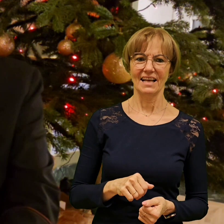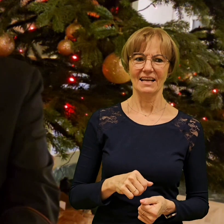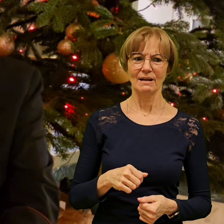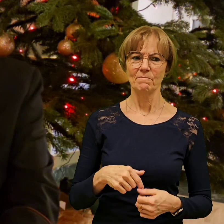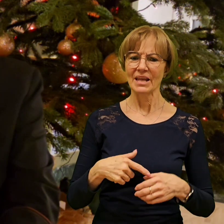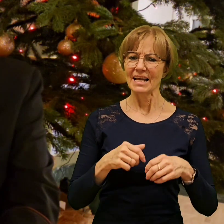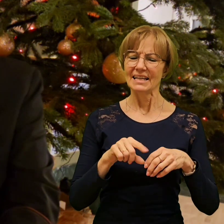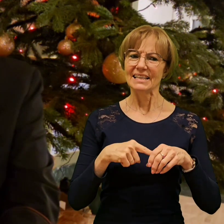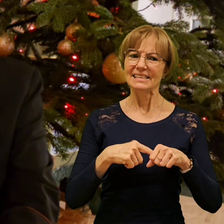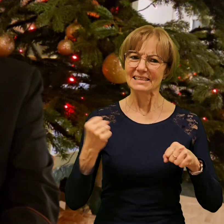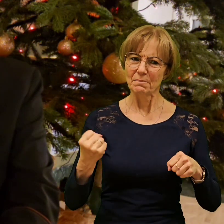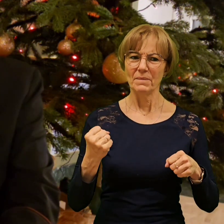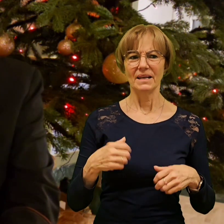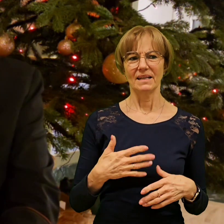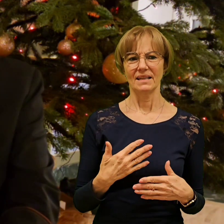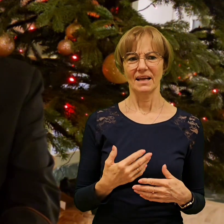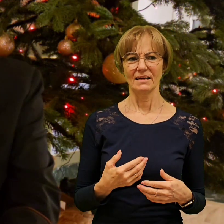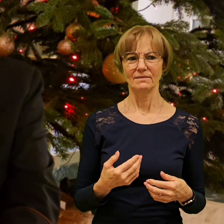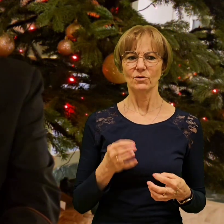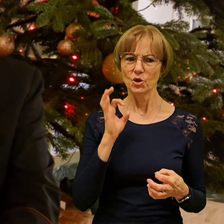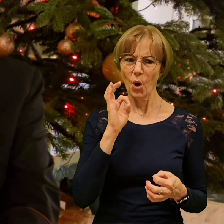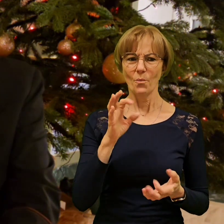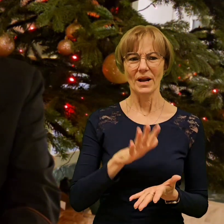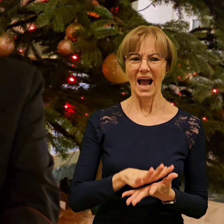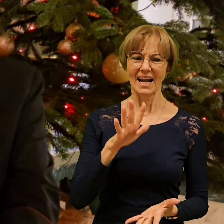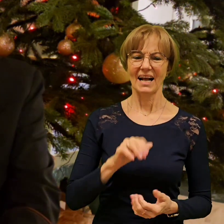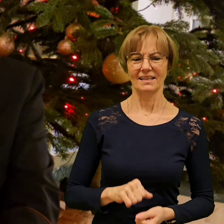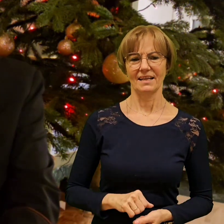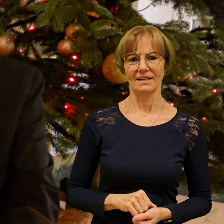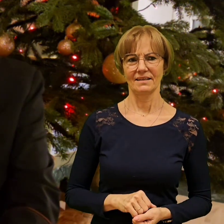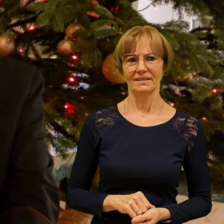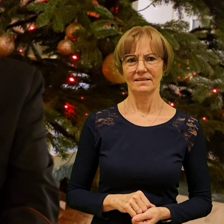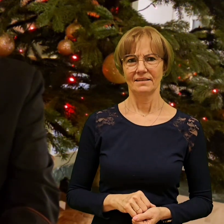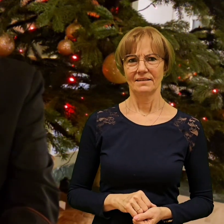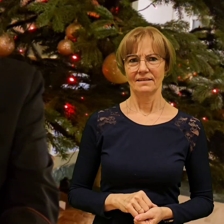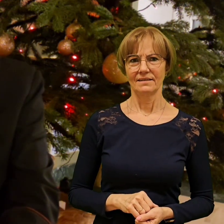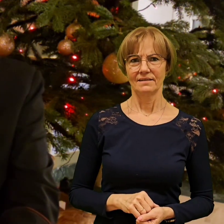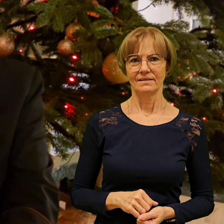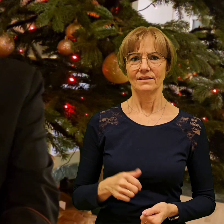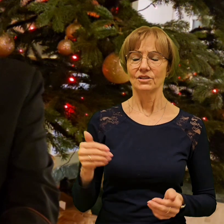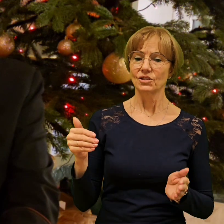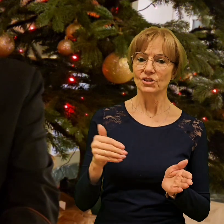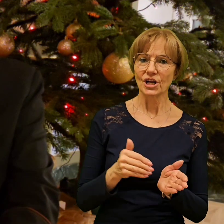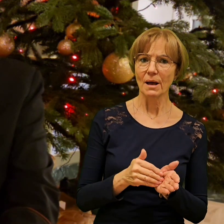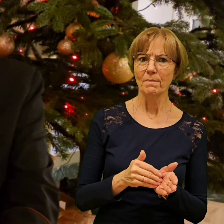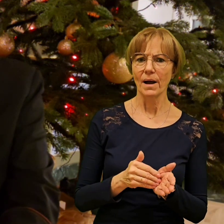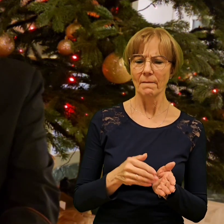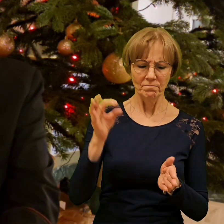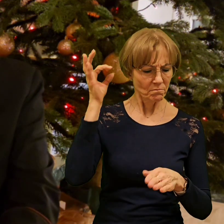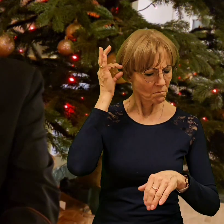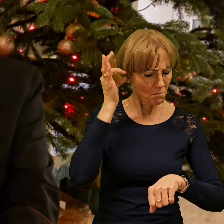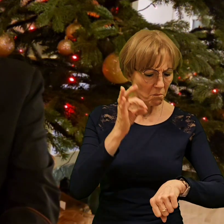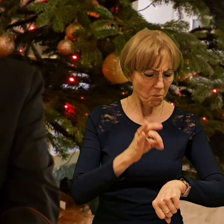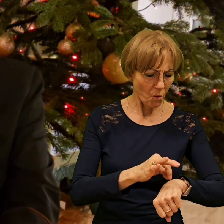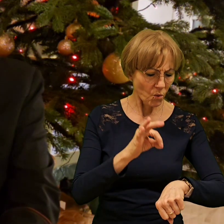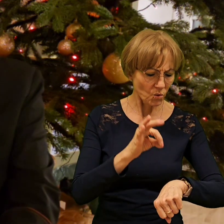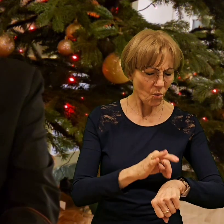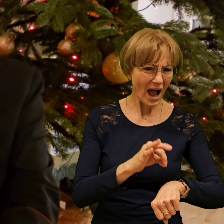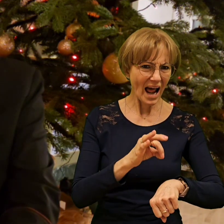zorganizowania. Gdy trzeba kulturalnie każdego dnia przybyć na